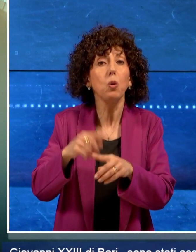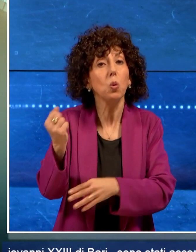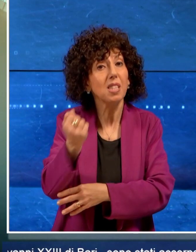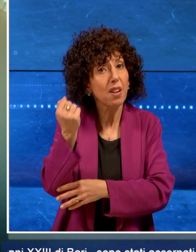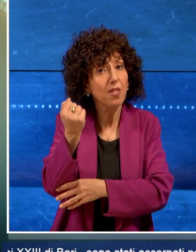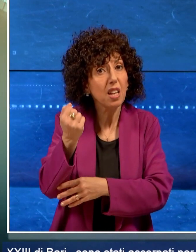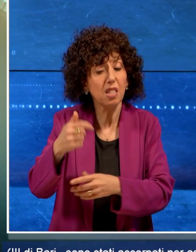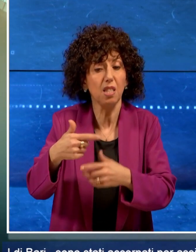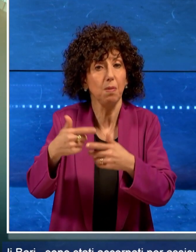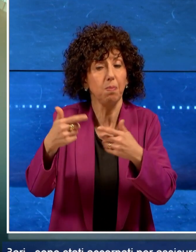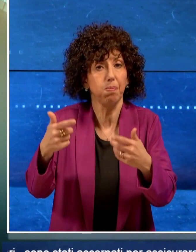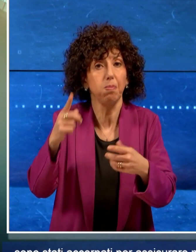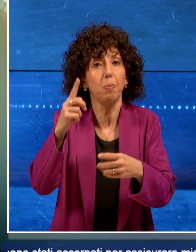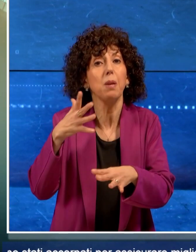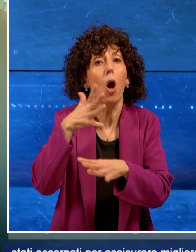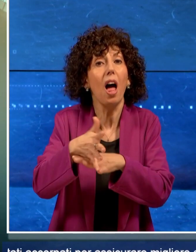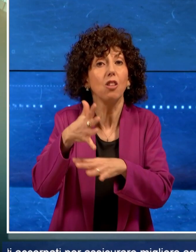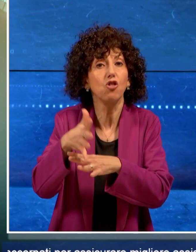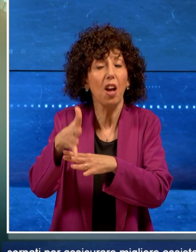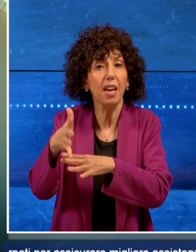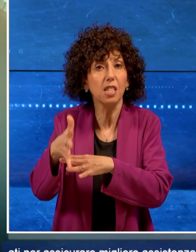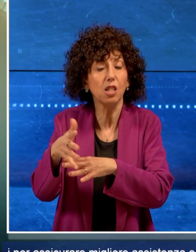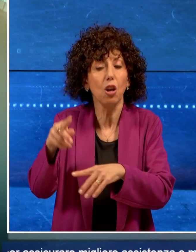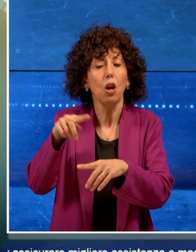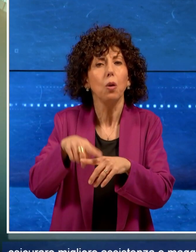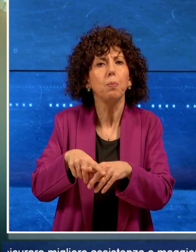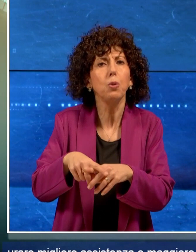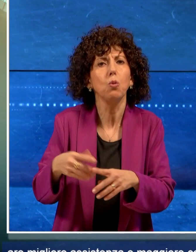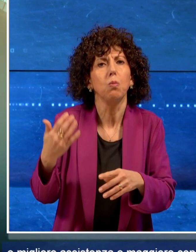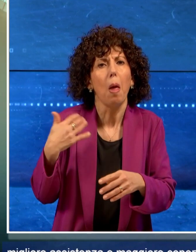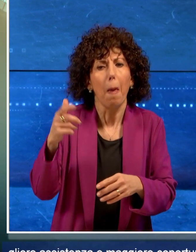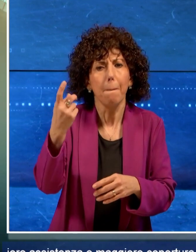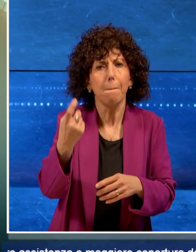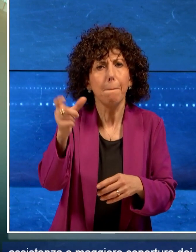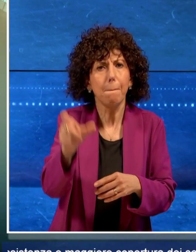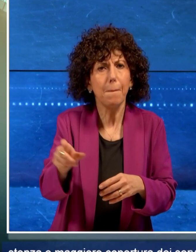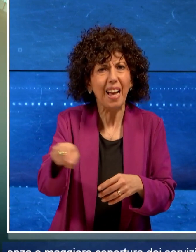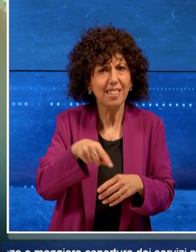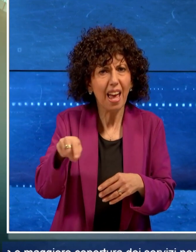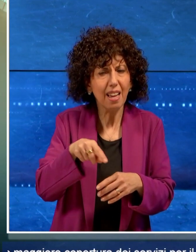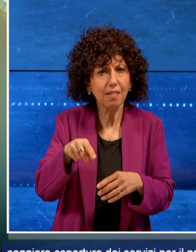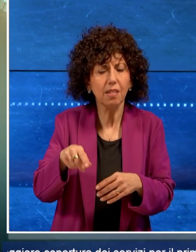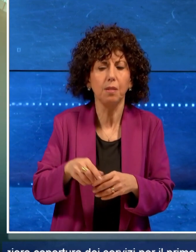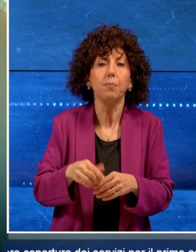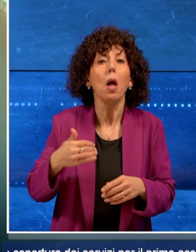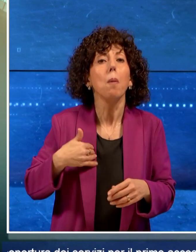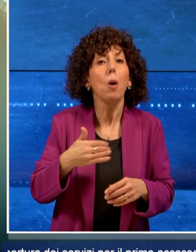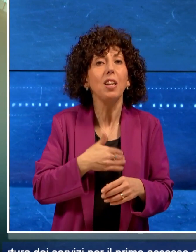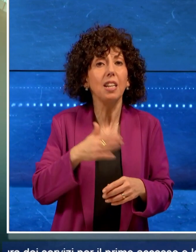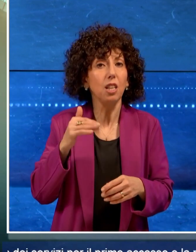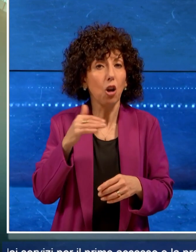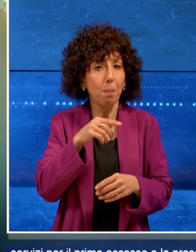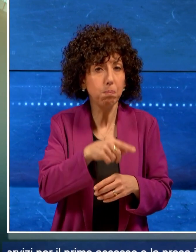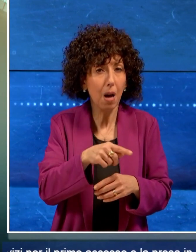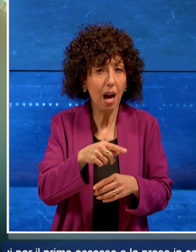servizi per il primo accesso e la presa in carico dei pazienti. A renderlo noto è il Policlinico di